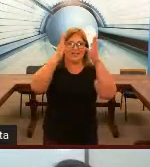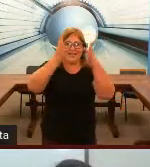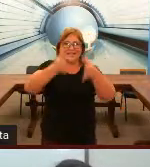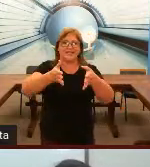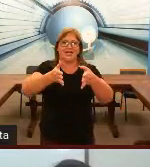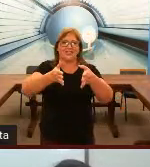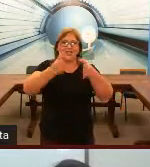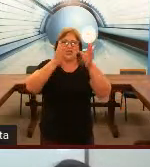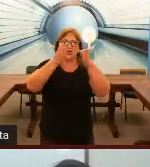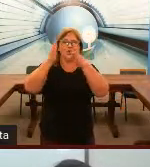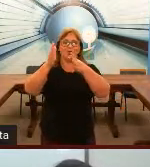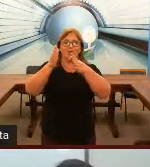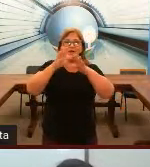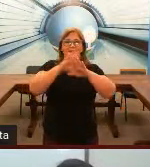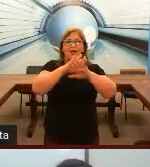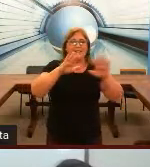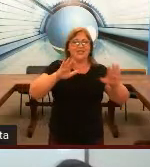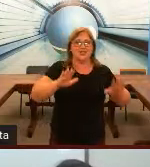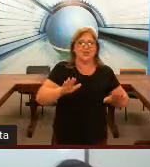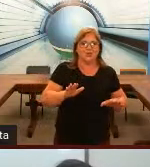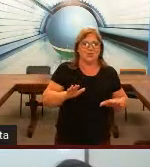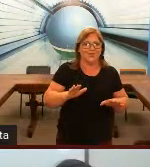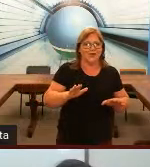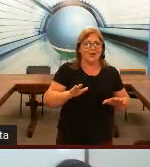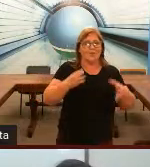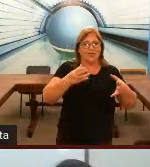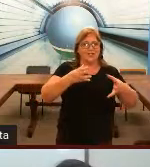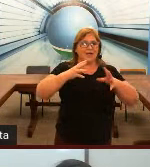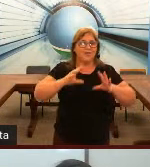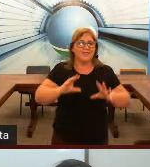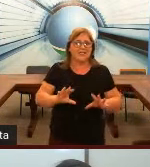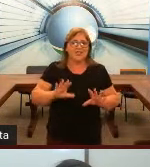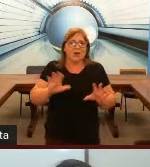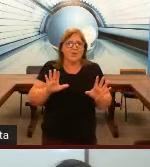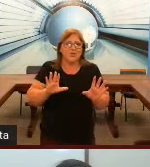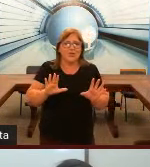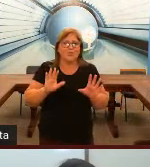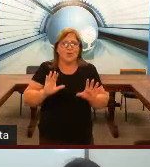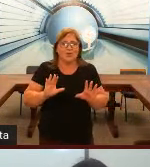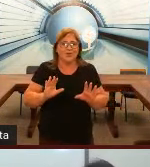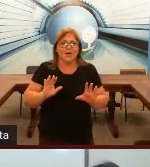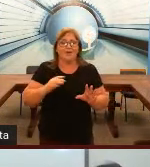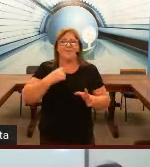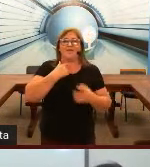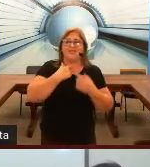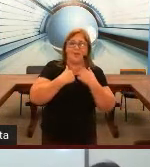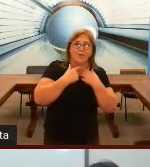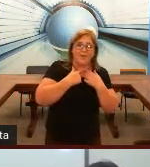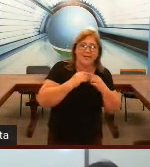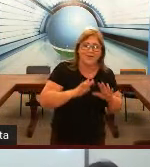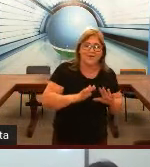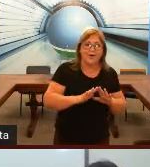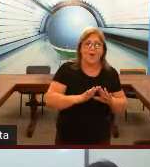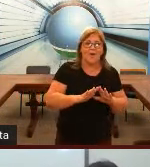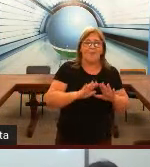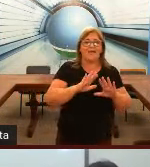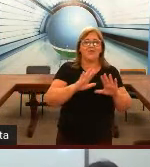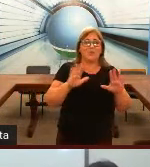dessa taxa. Surdo, mudo. Não existe surdo, mudo. Pode até acontecer de ter algum surdo, mudo. Se ele tiver problema na cardoalcal. Mas no